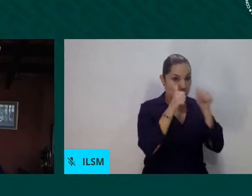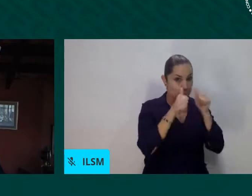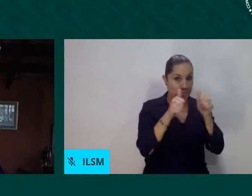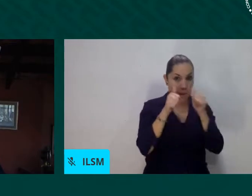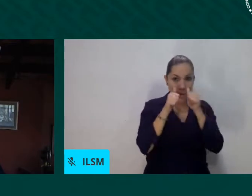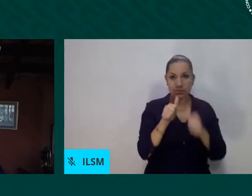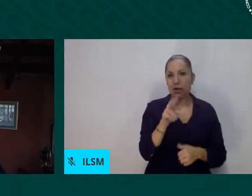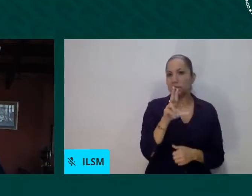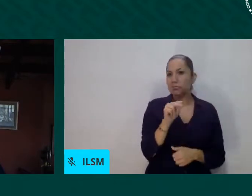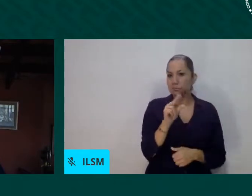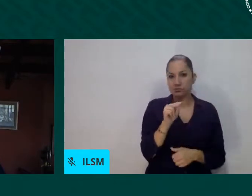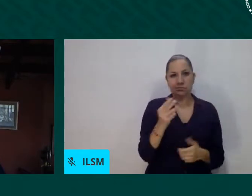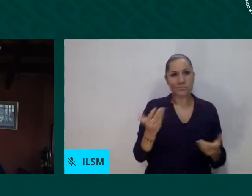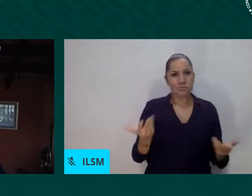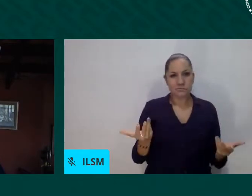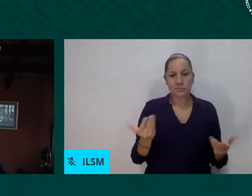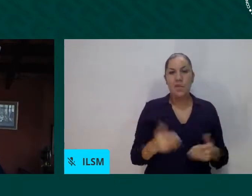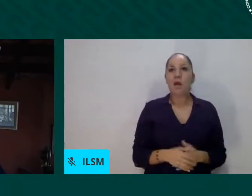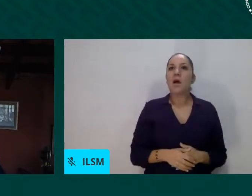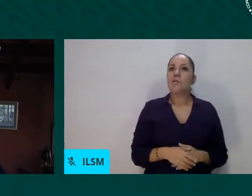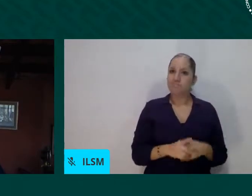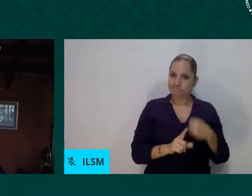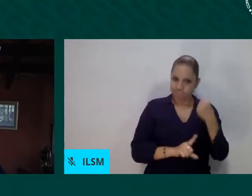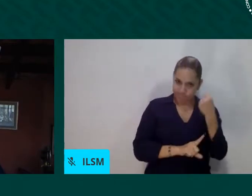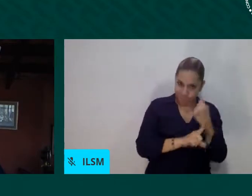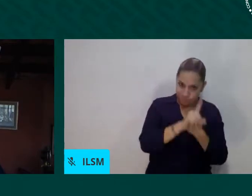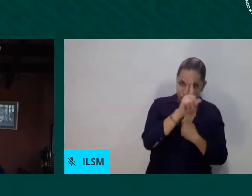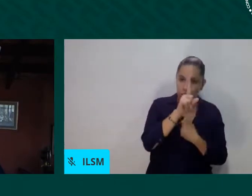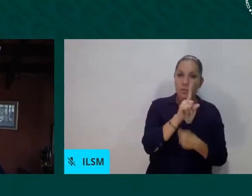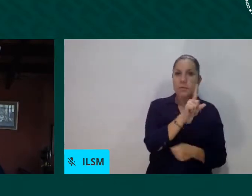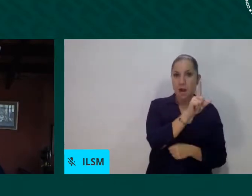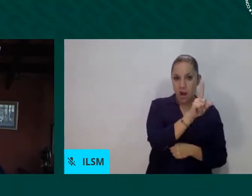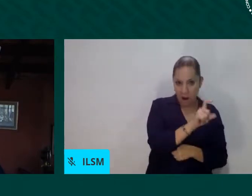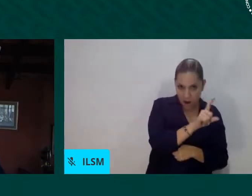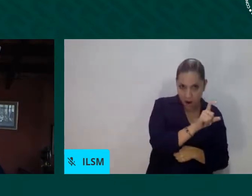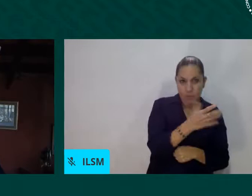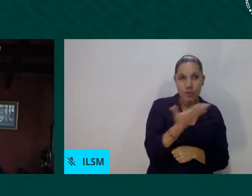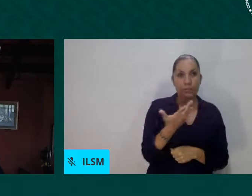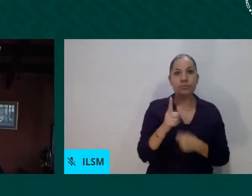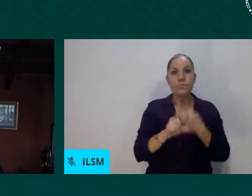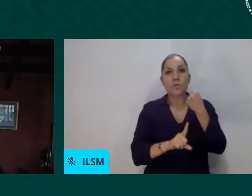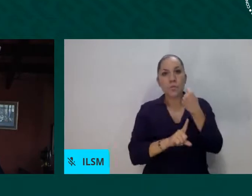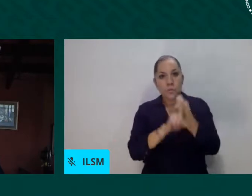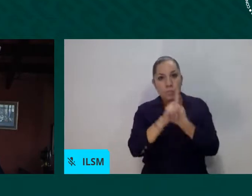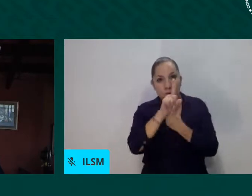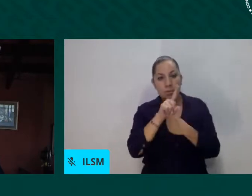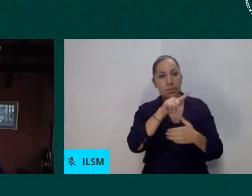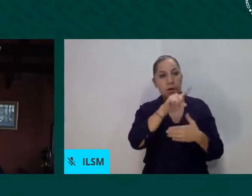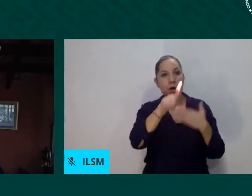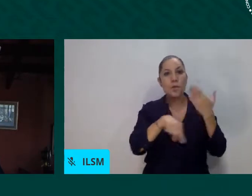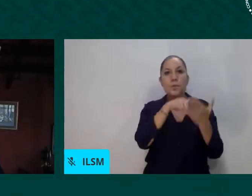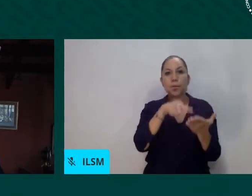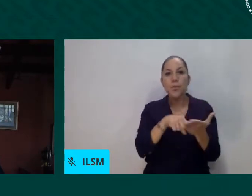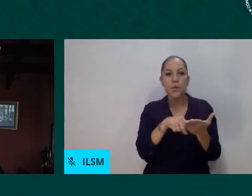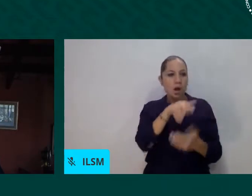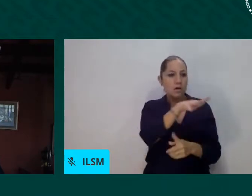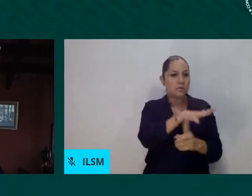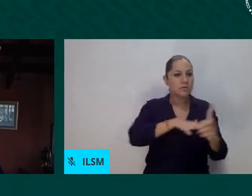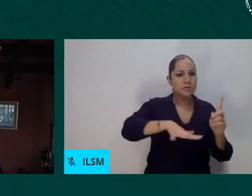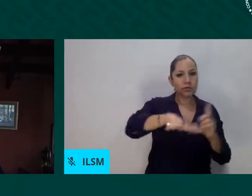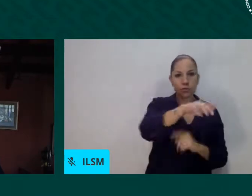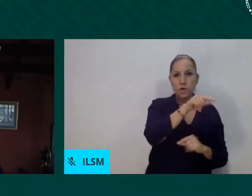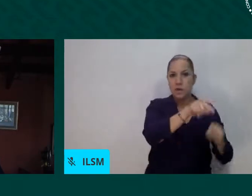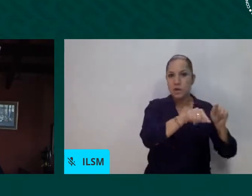de cloacas, que colocan a su salud en una situación de mayor